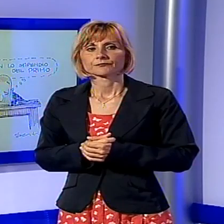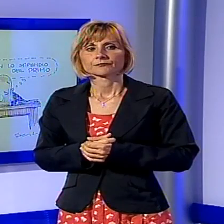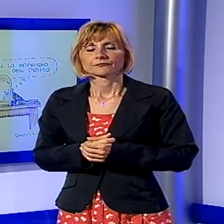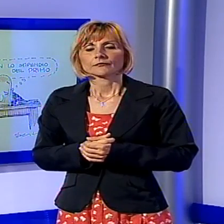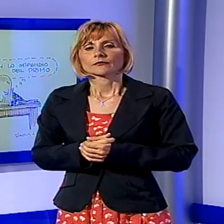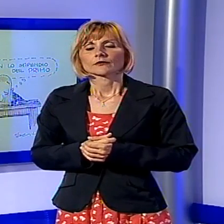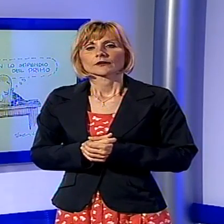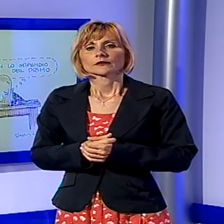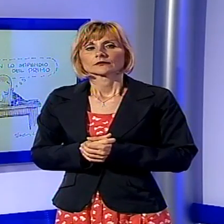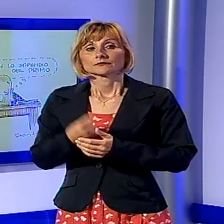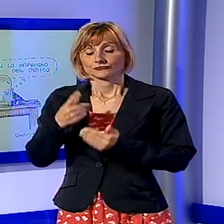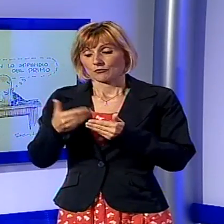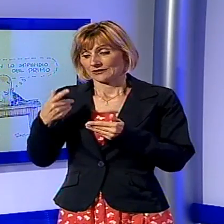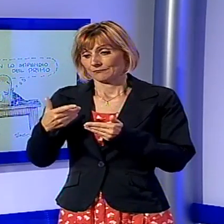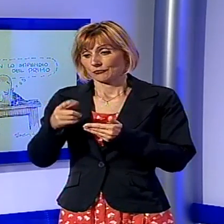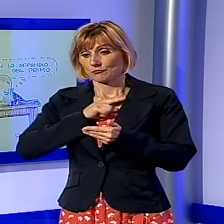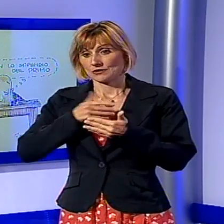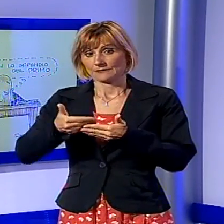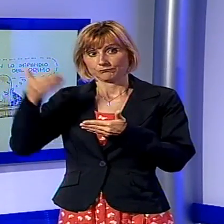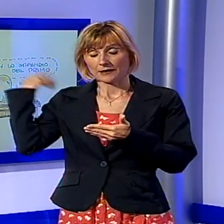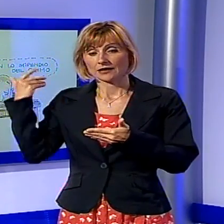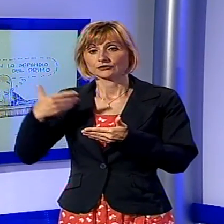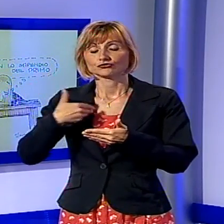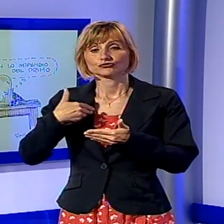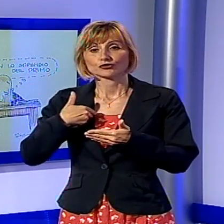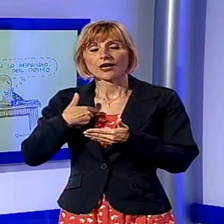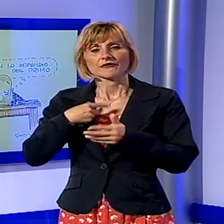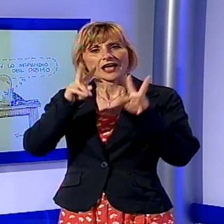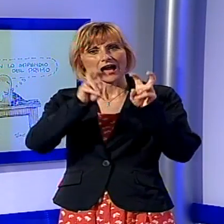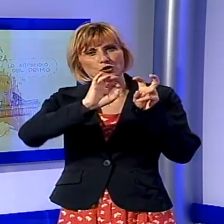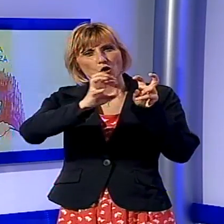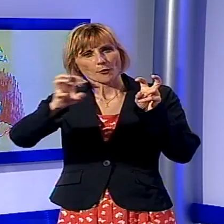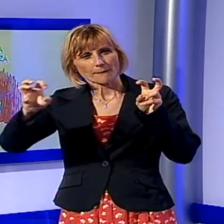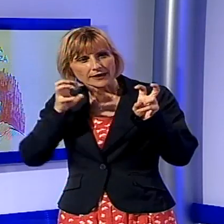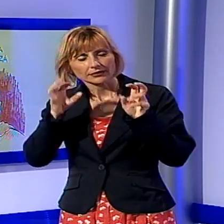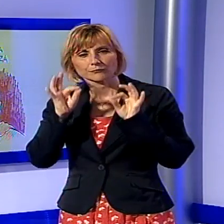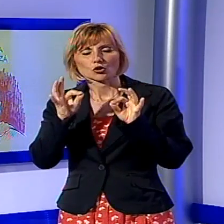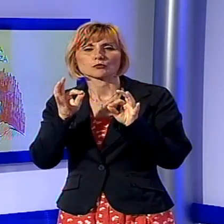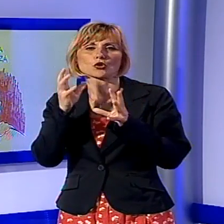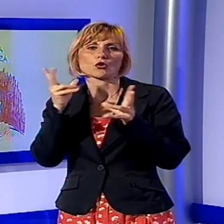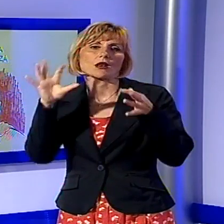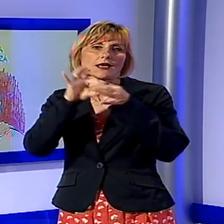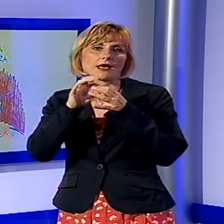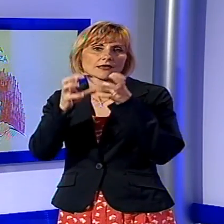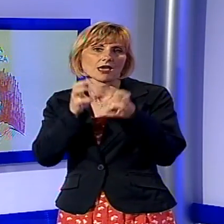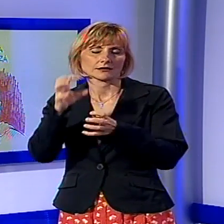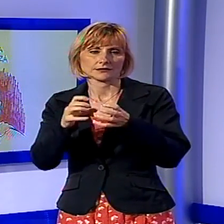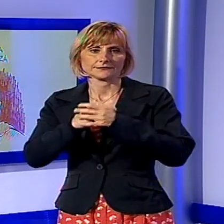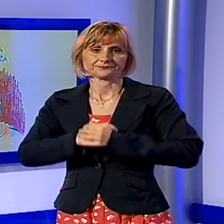tutte incentrate su vari argomenti legati, ripeto, alla crisi. Quindi credo che sia più